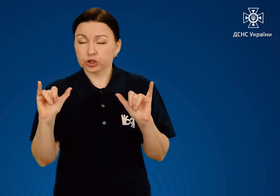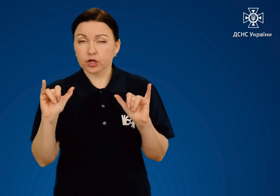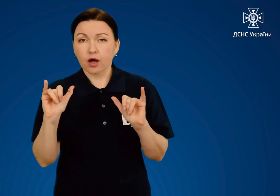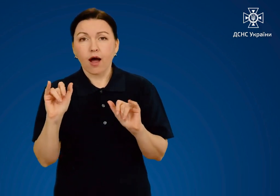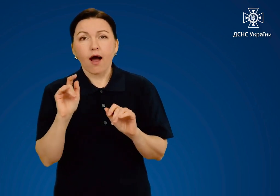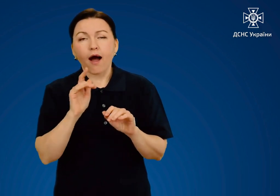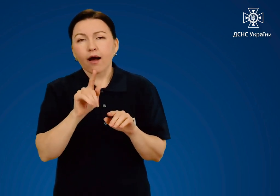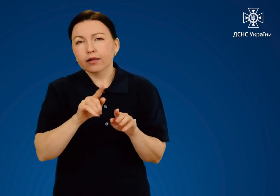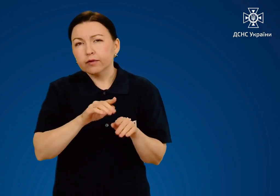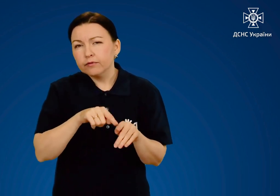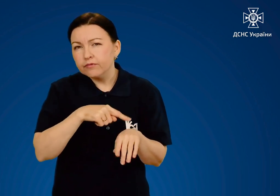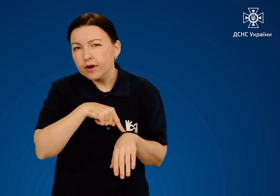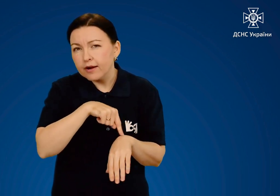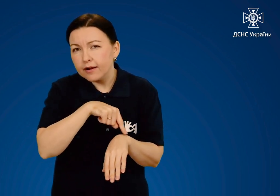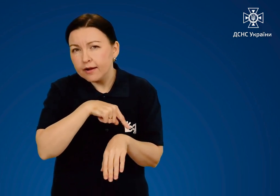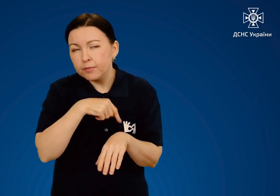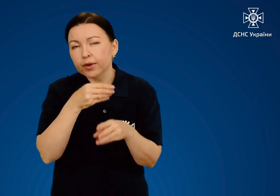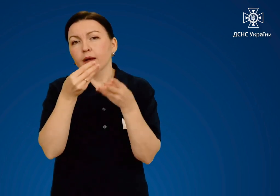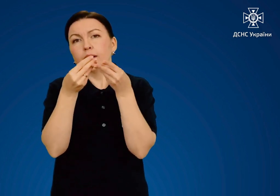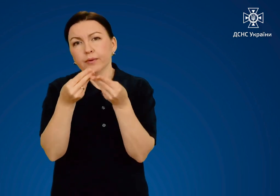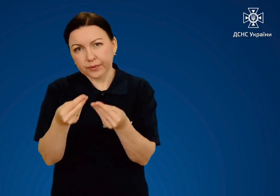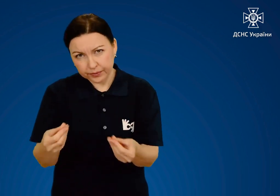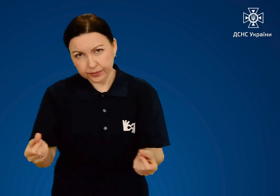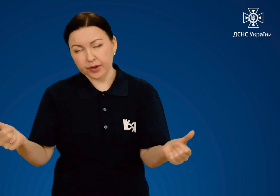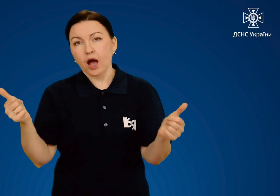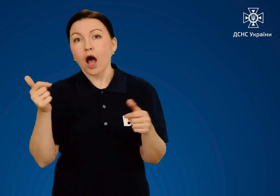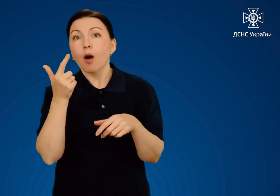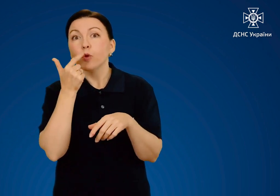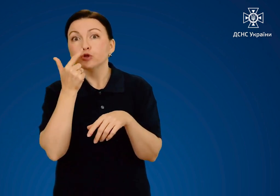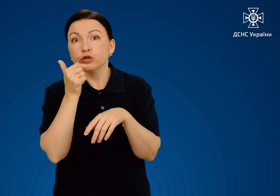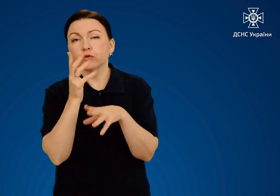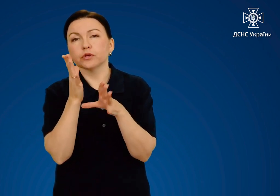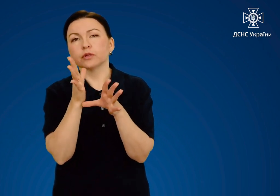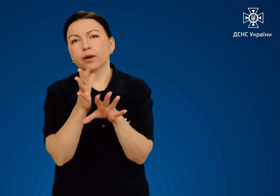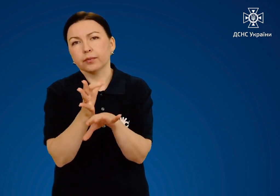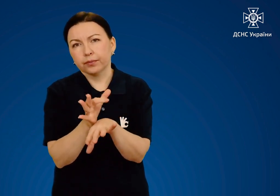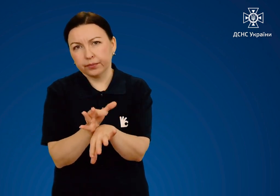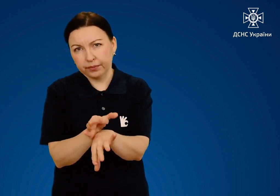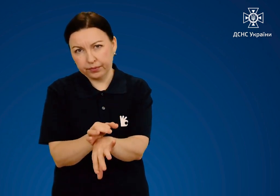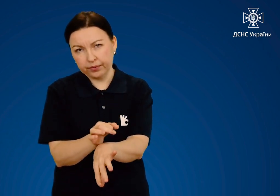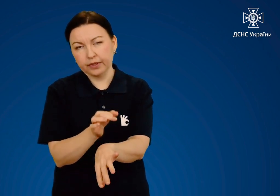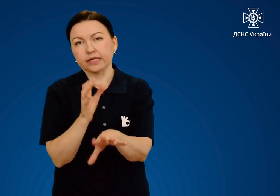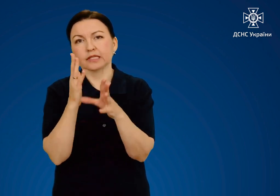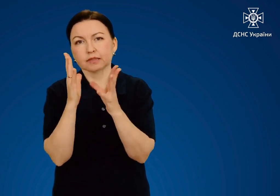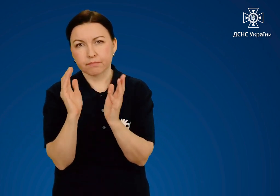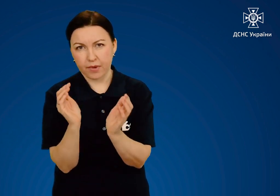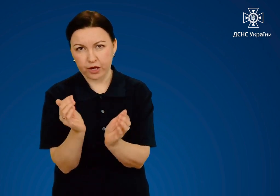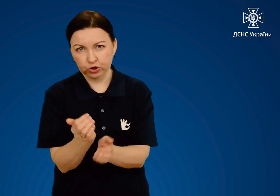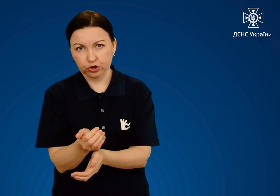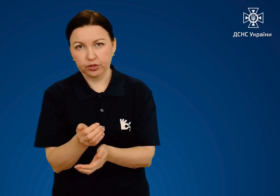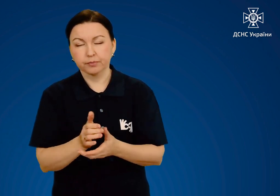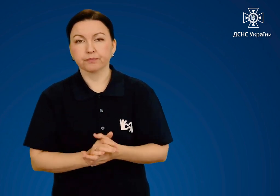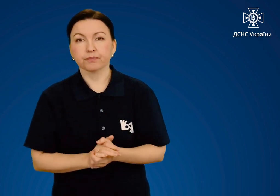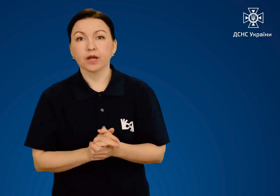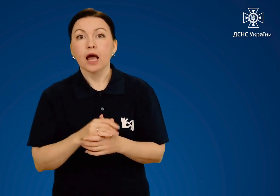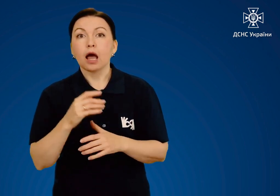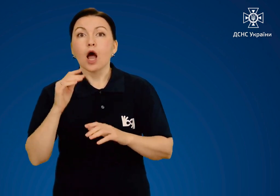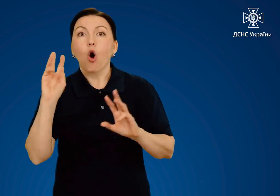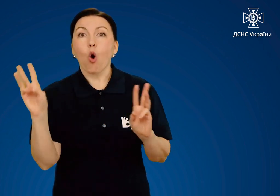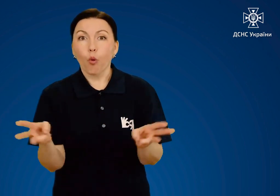підвищаться, але невдовзі біль стихне, а почервоніння зменшиться. При